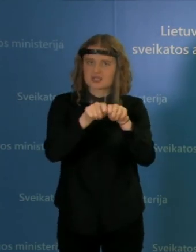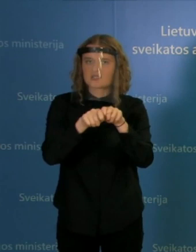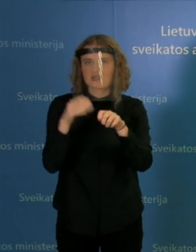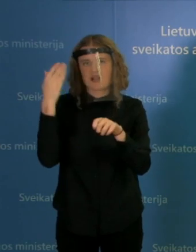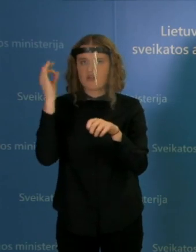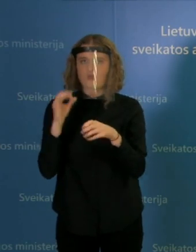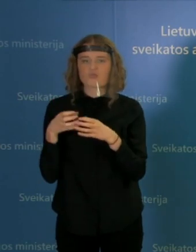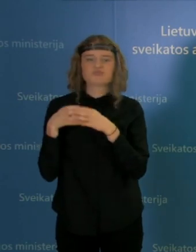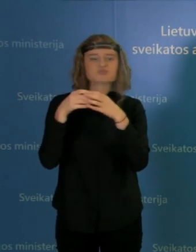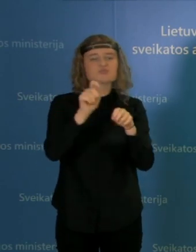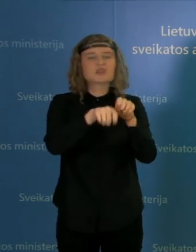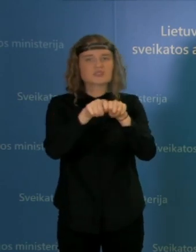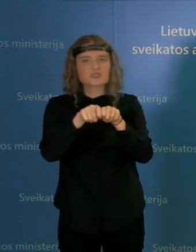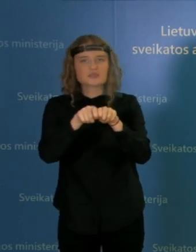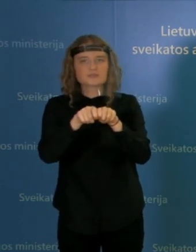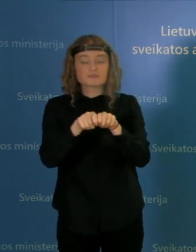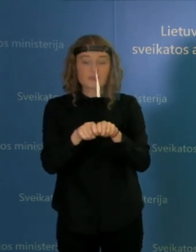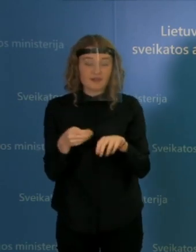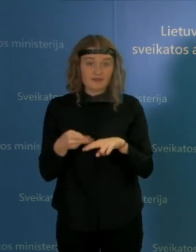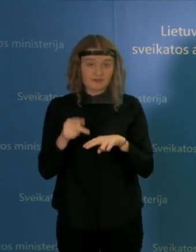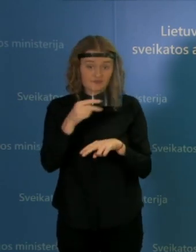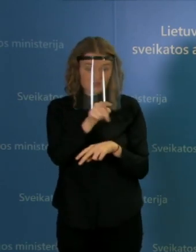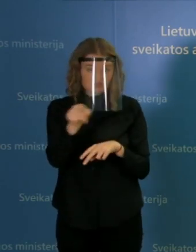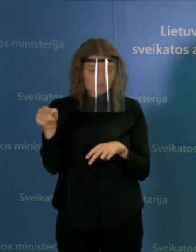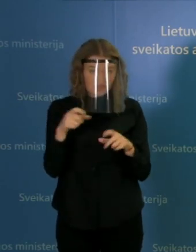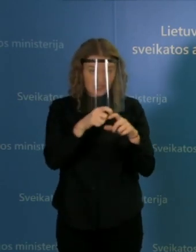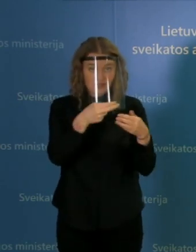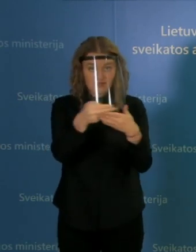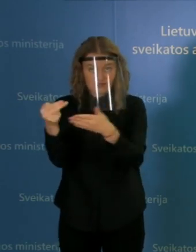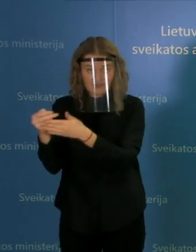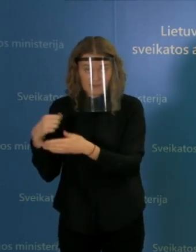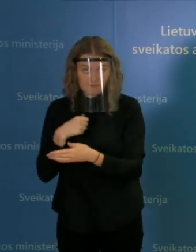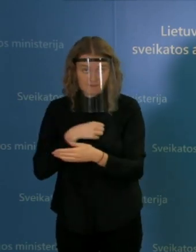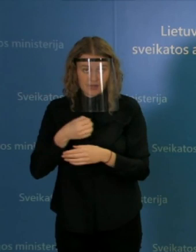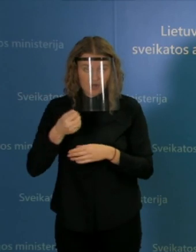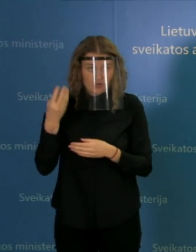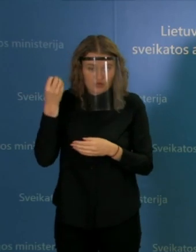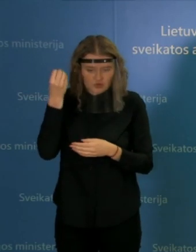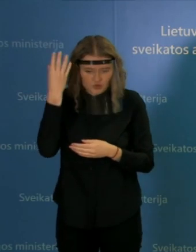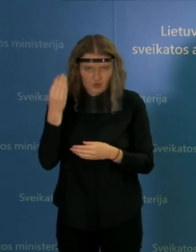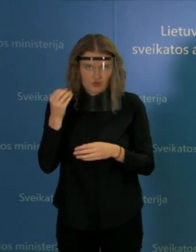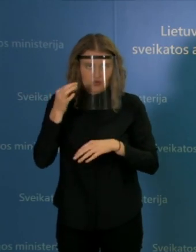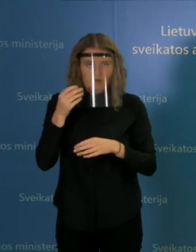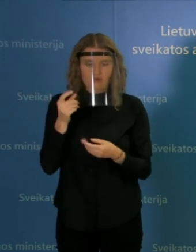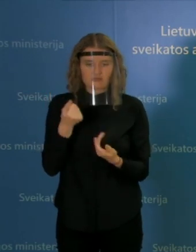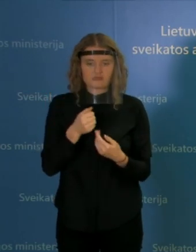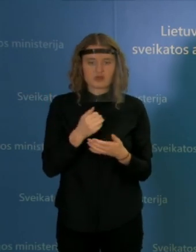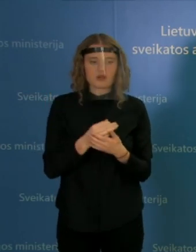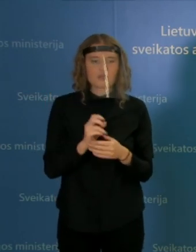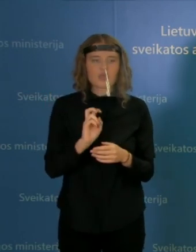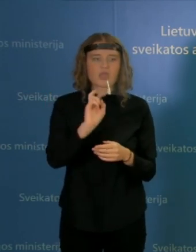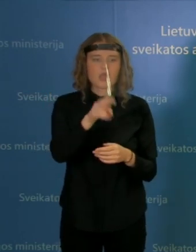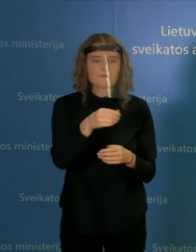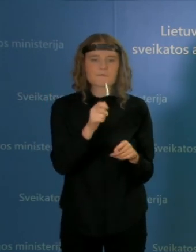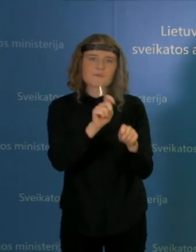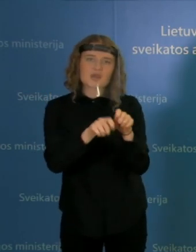na, ką turėtų suprasti įmonės, kad mes atvažiavėjai kažkokį reidą į įmonę, nelabai ką ir išsiaiškinsim, jeigu mes